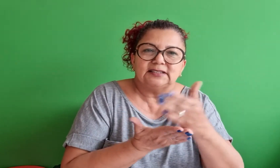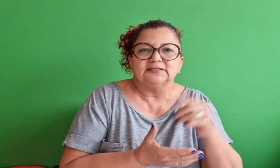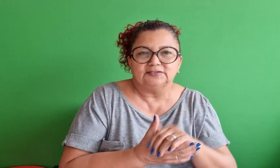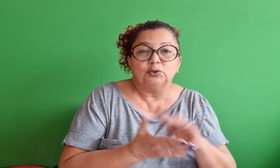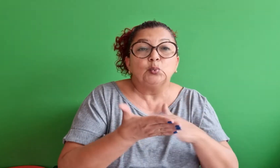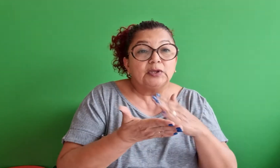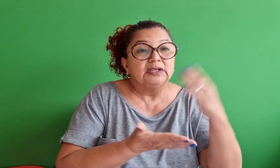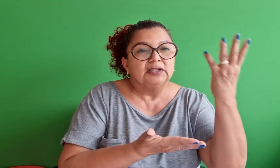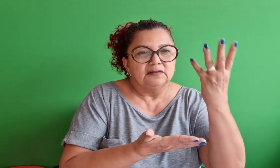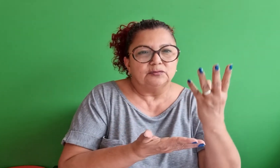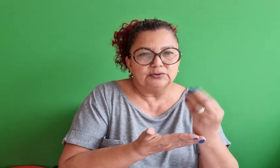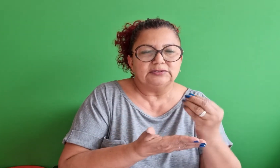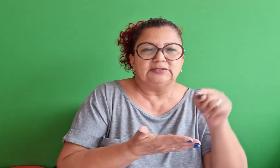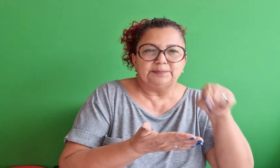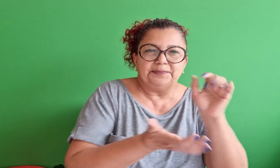Doutrinação para Iniciantes.